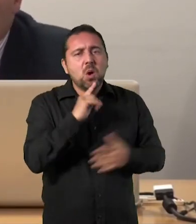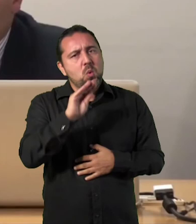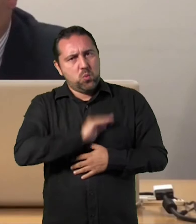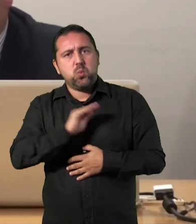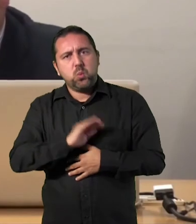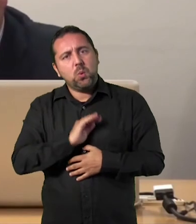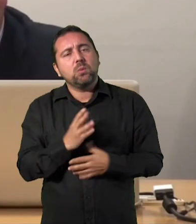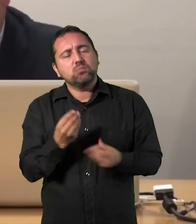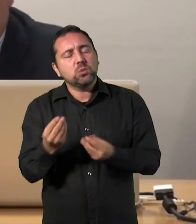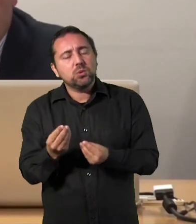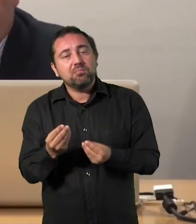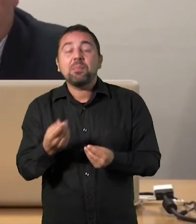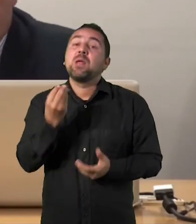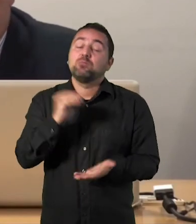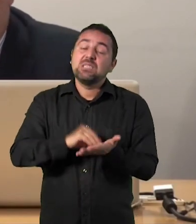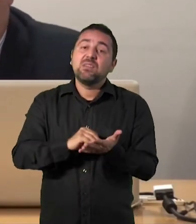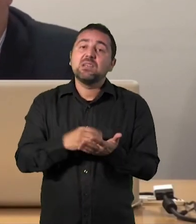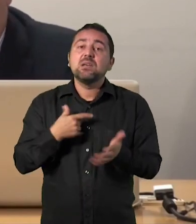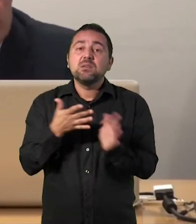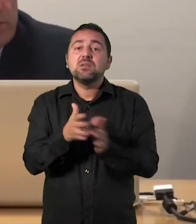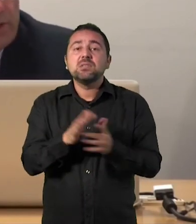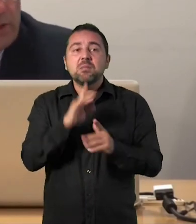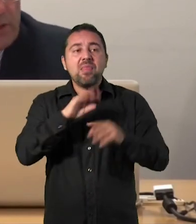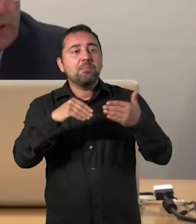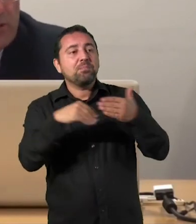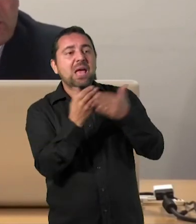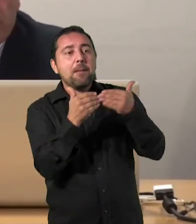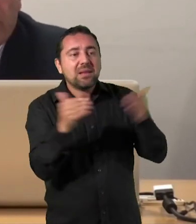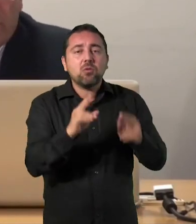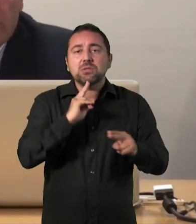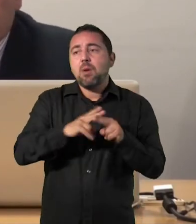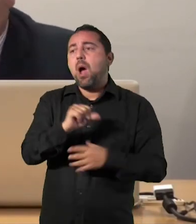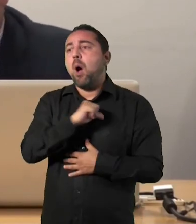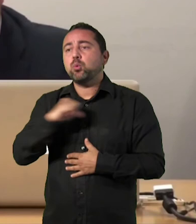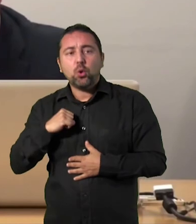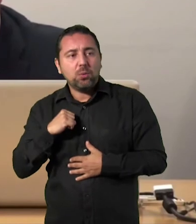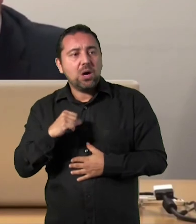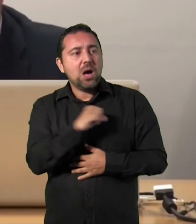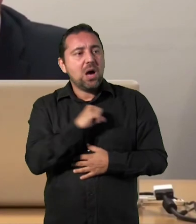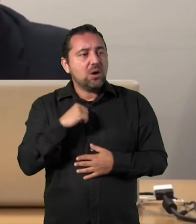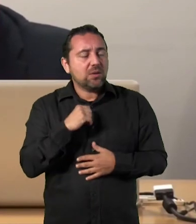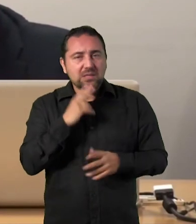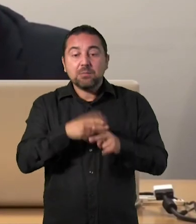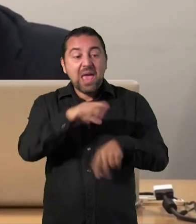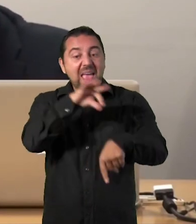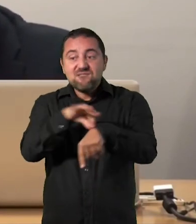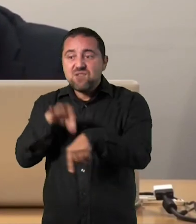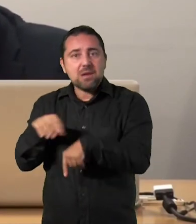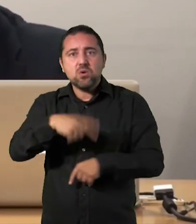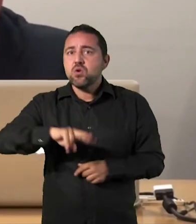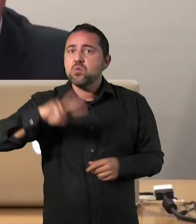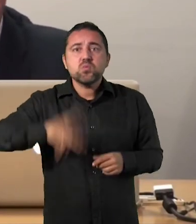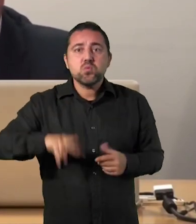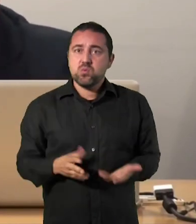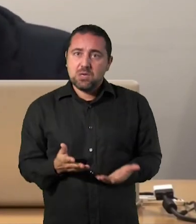es sustancial. Ya se habla muchas veces de los emprendedores o de los autónomos como gente que no se